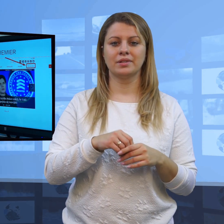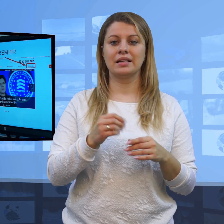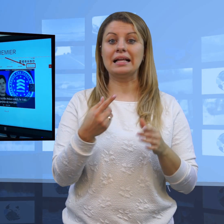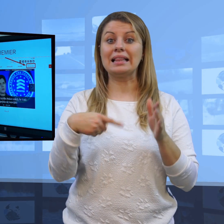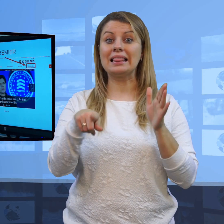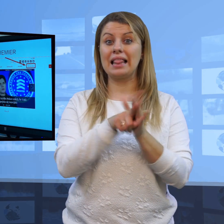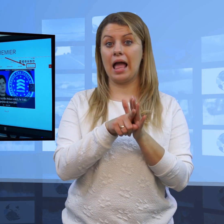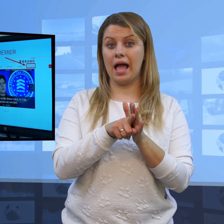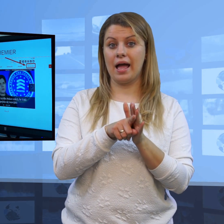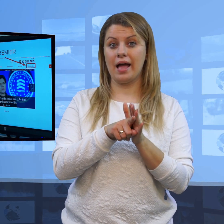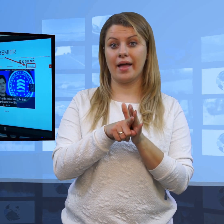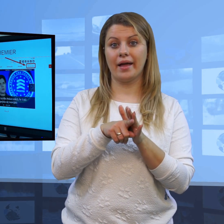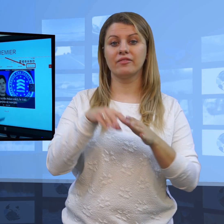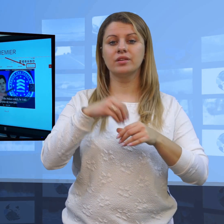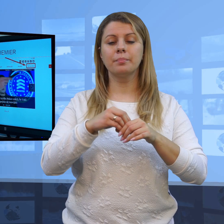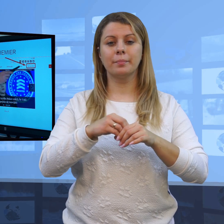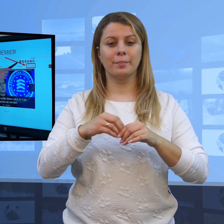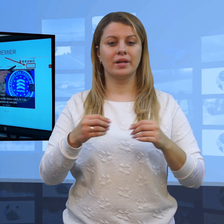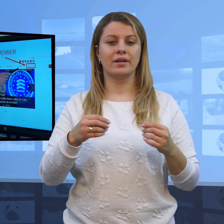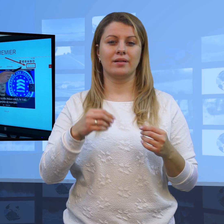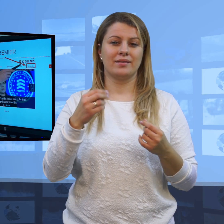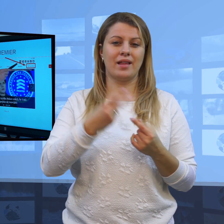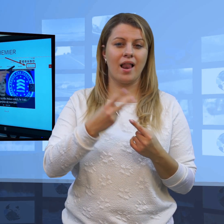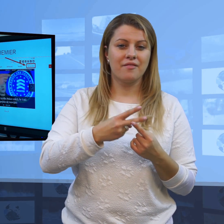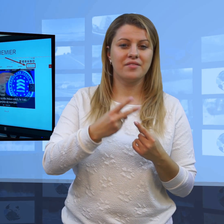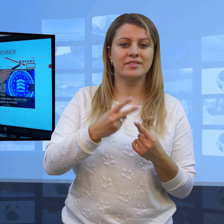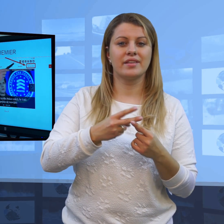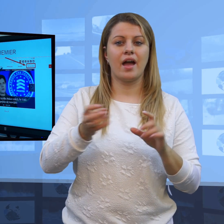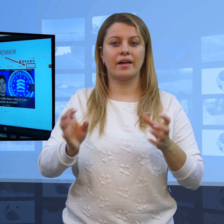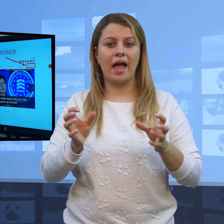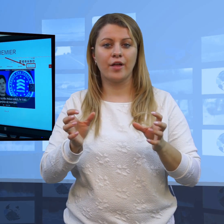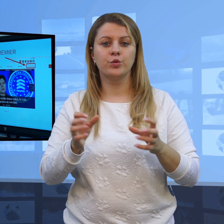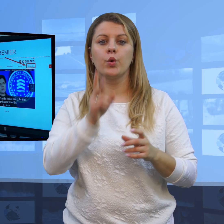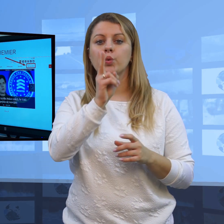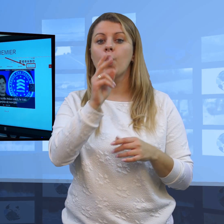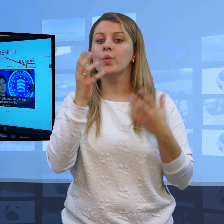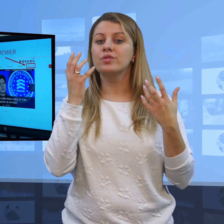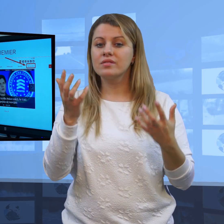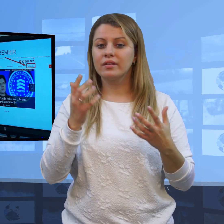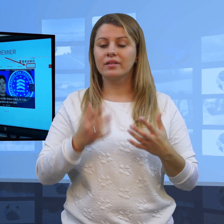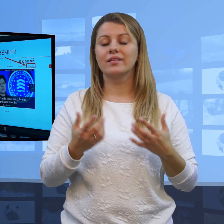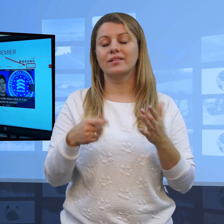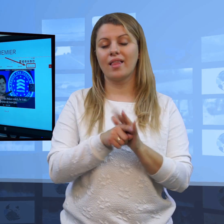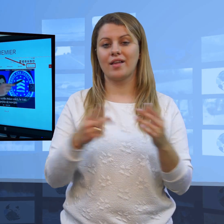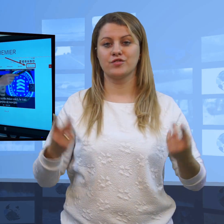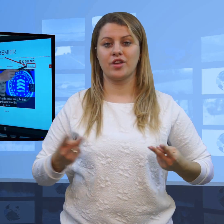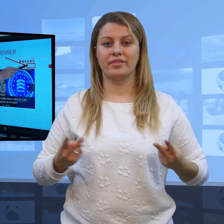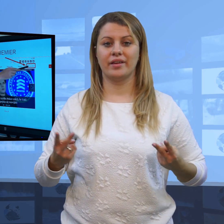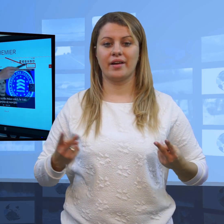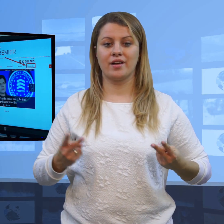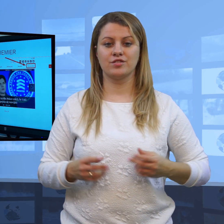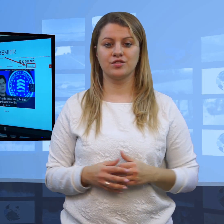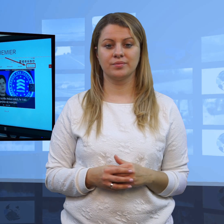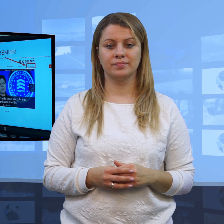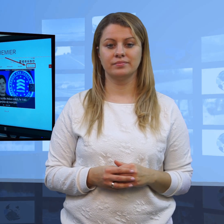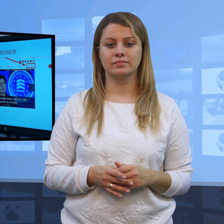dla mediów. To jest kontakt dla wszystkich zainteresowanych, ale dla dziennikarzy jest w ogóle